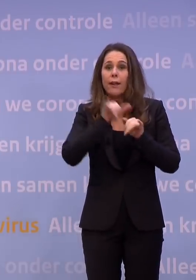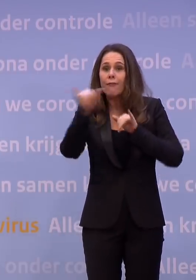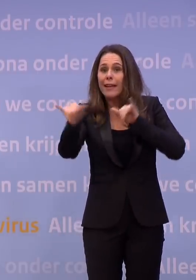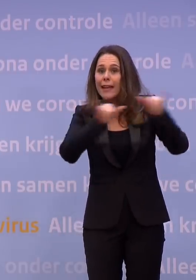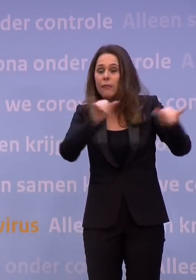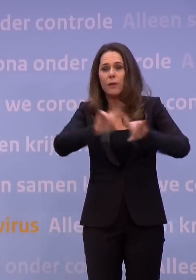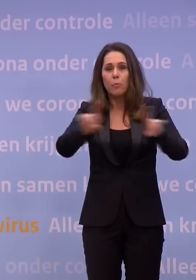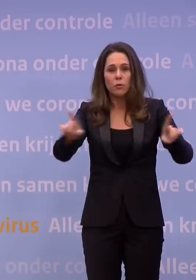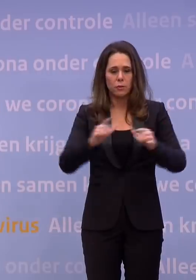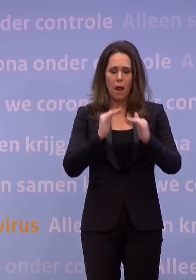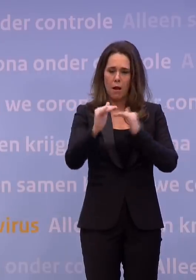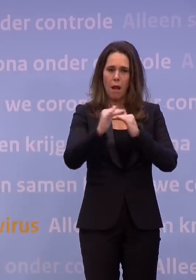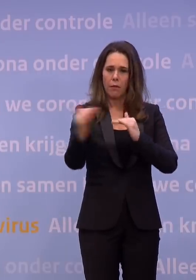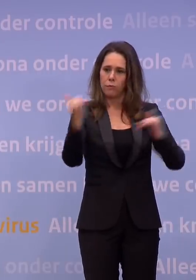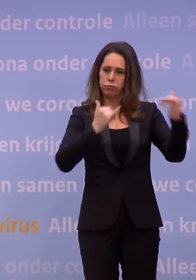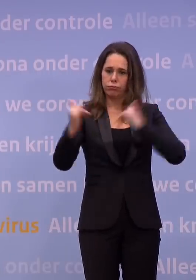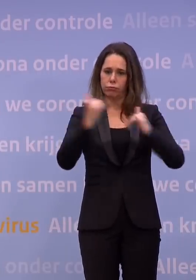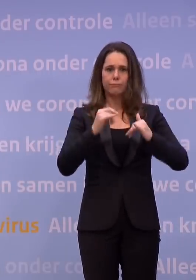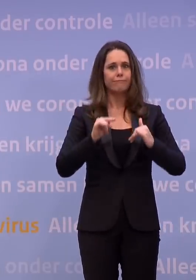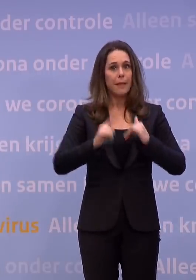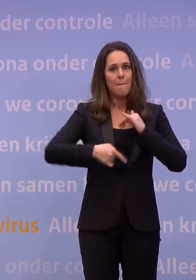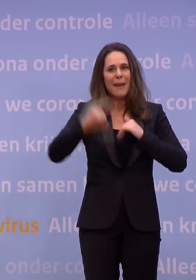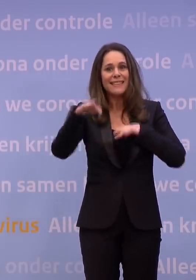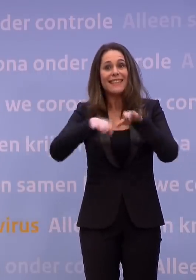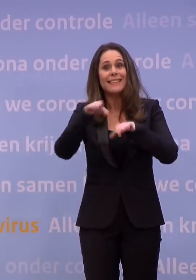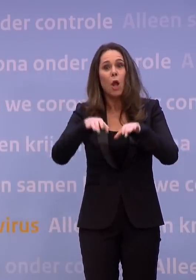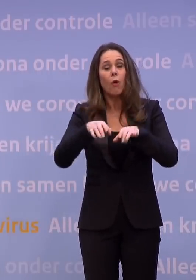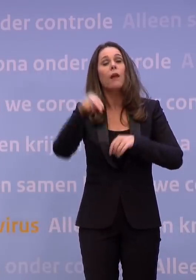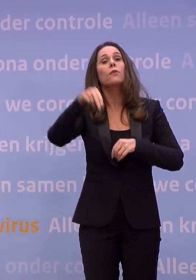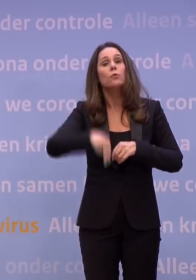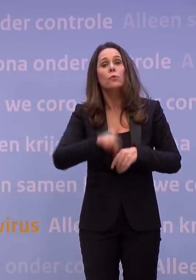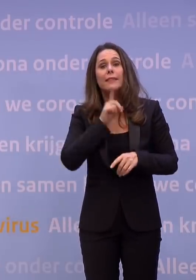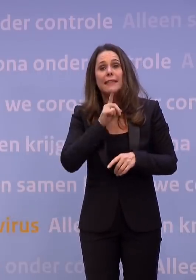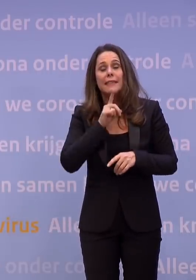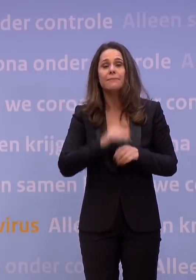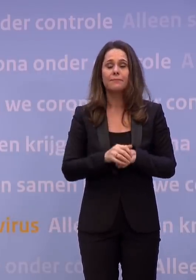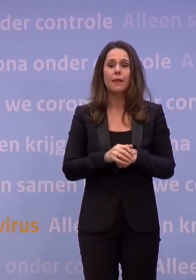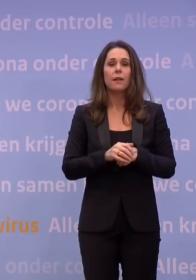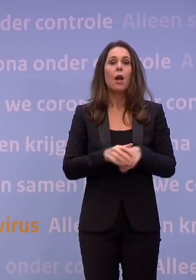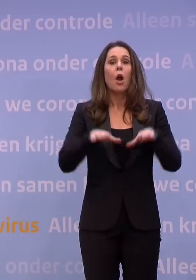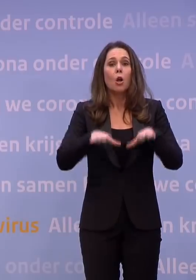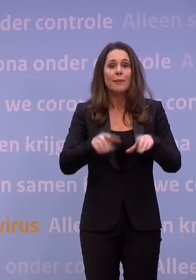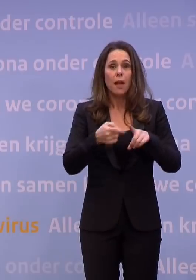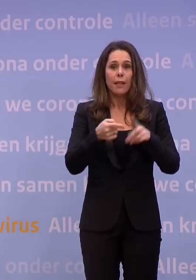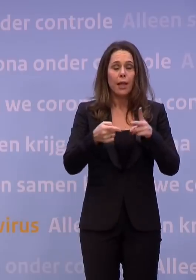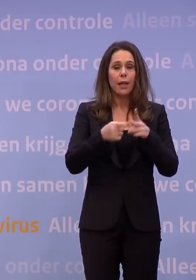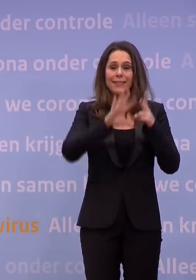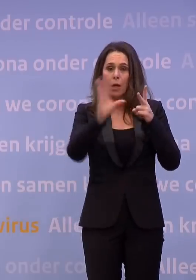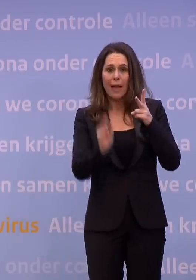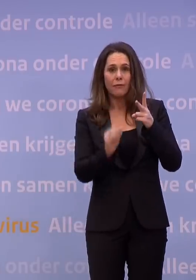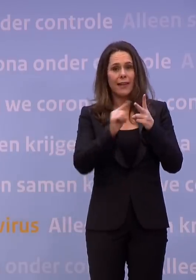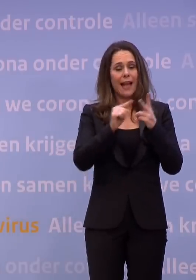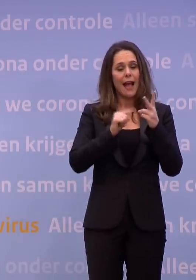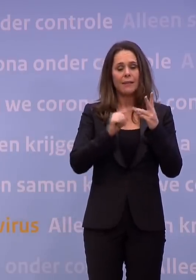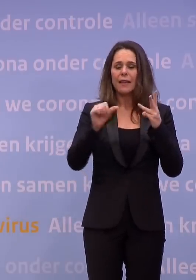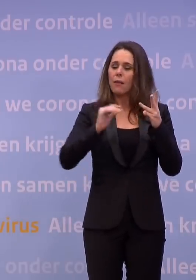vluchten uit landen die het meeste risico opleveren. Dat zijn voor nu het Verenigd Koninkrijk, Zuid-Afrika en